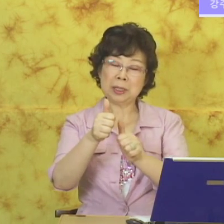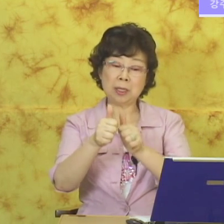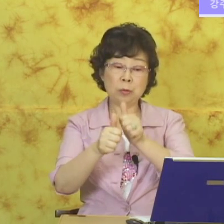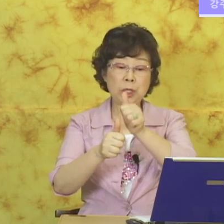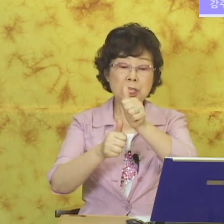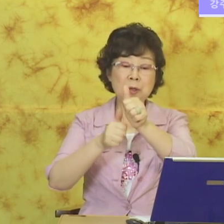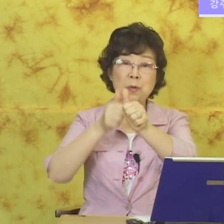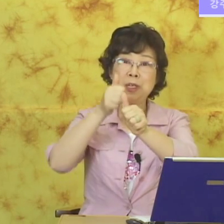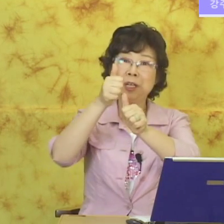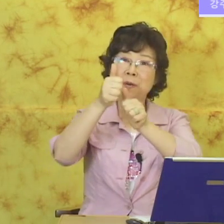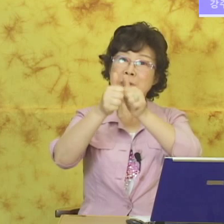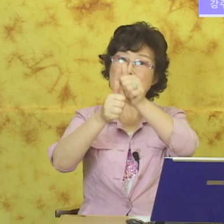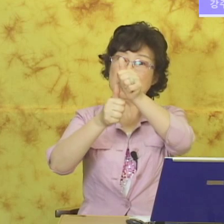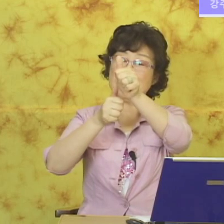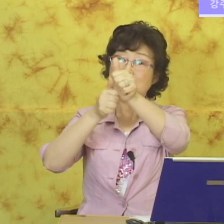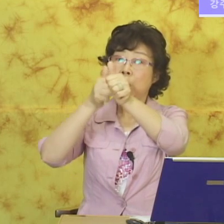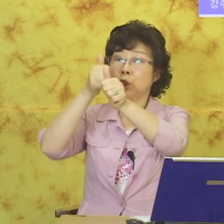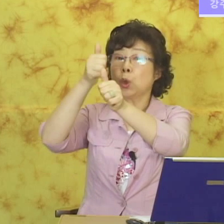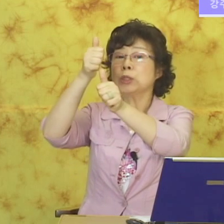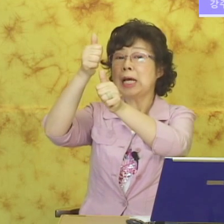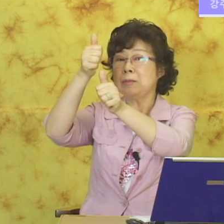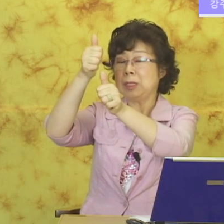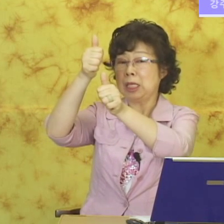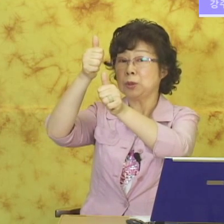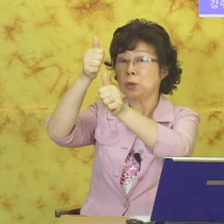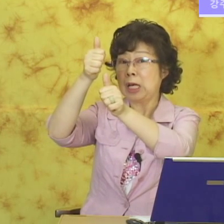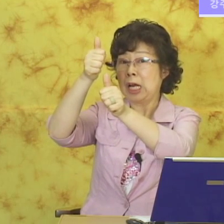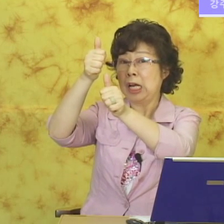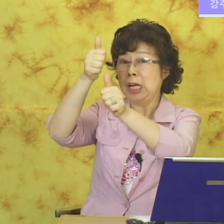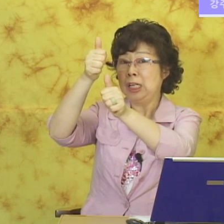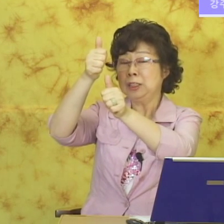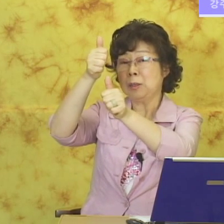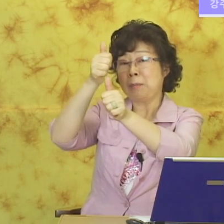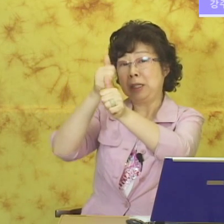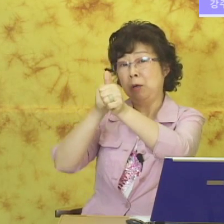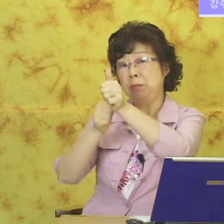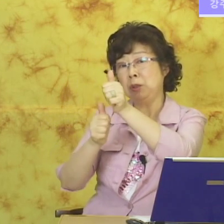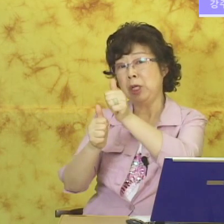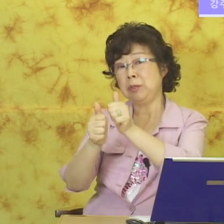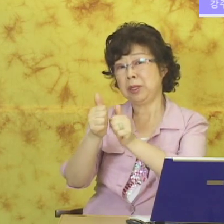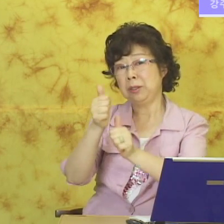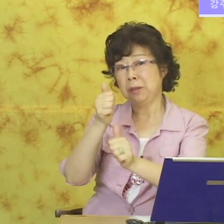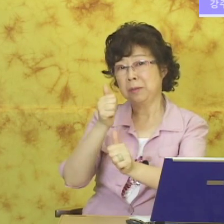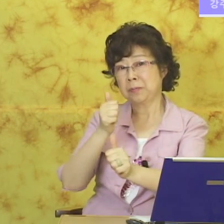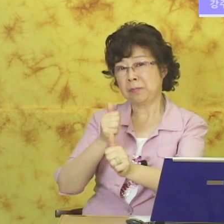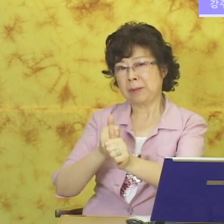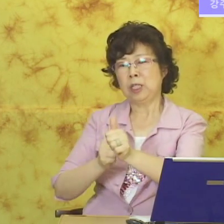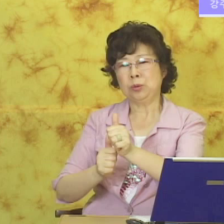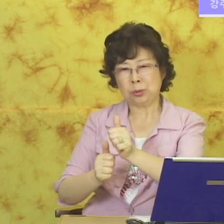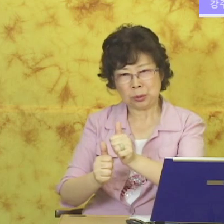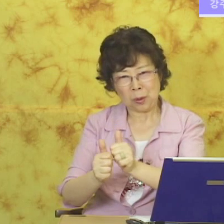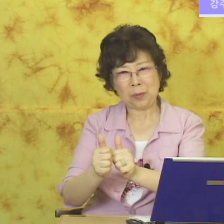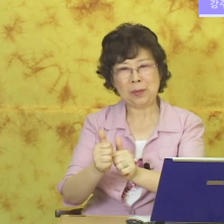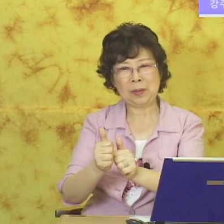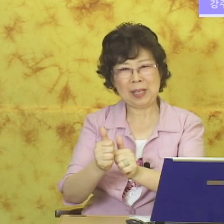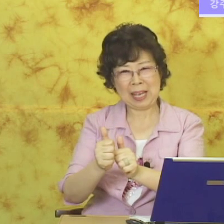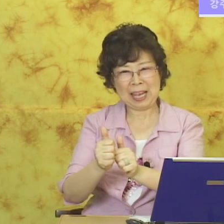펴서 위로 위로 위로 올리면 조상입니다. 조상. 반대로 밑으로 내리면요. 후손. 예.